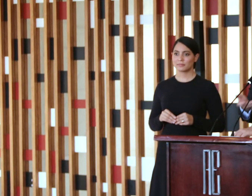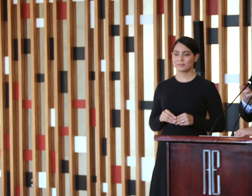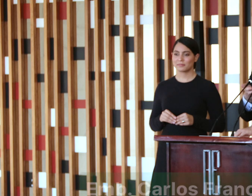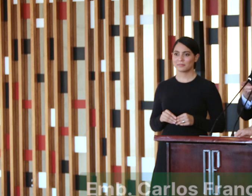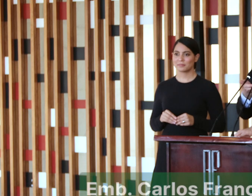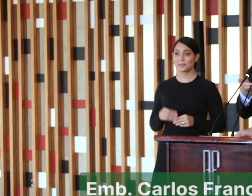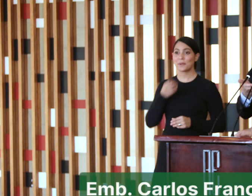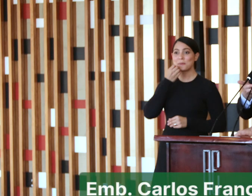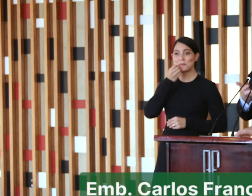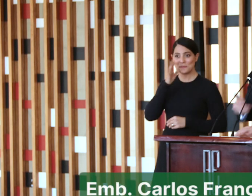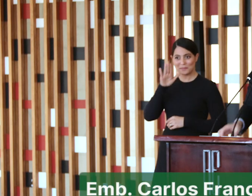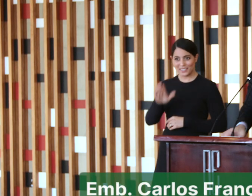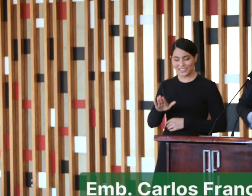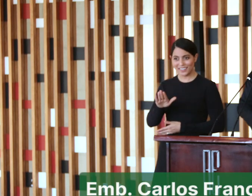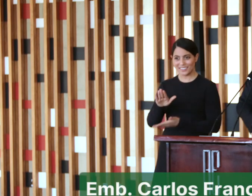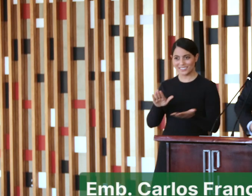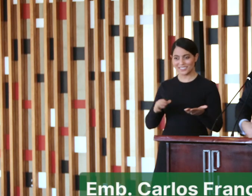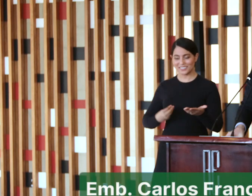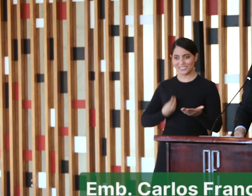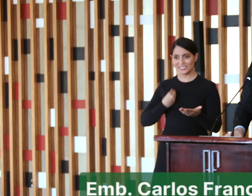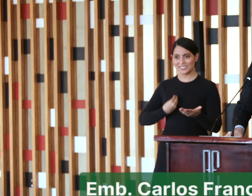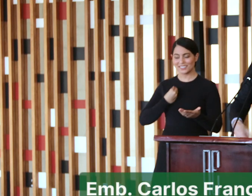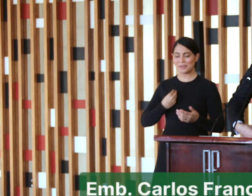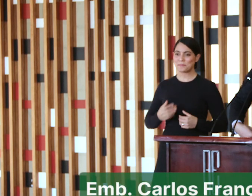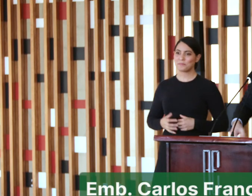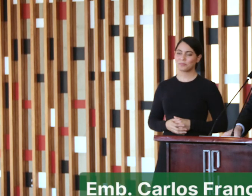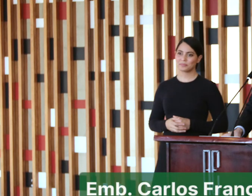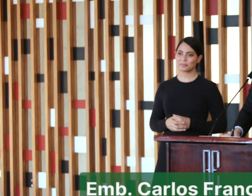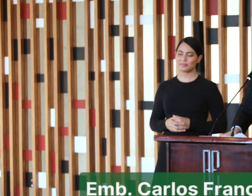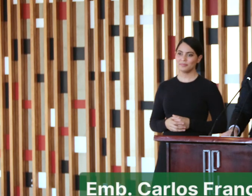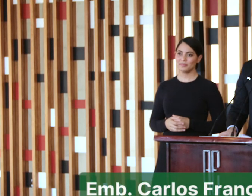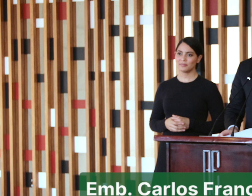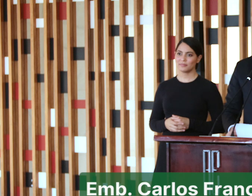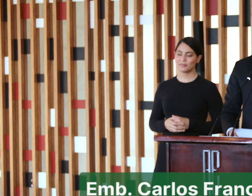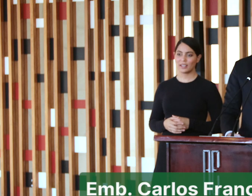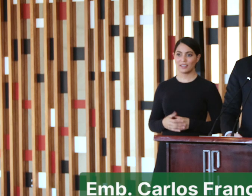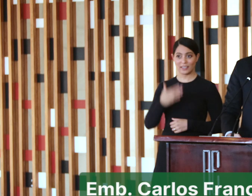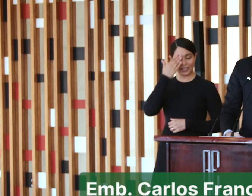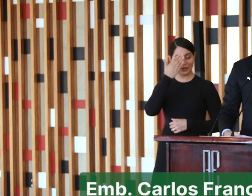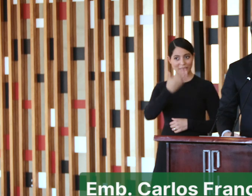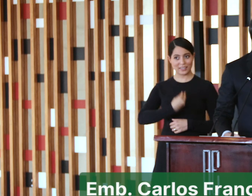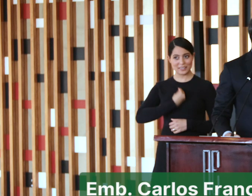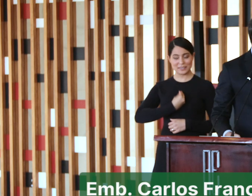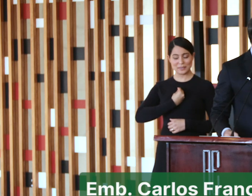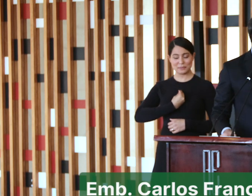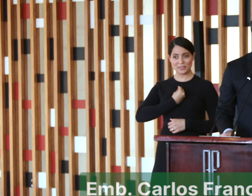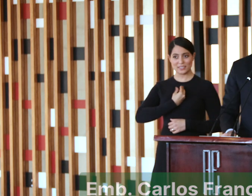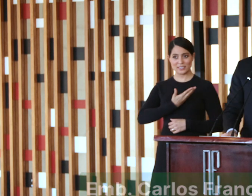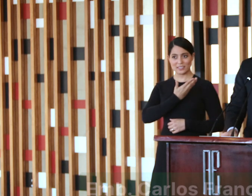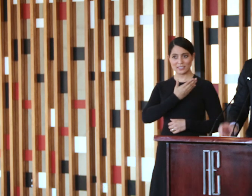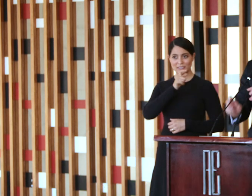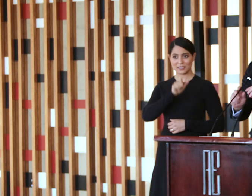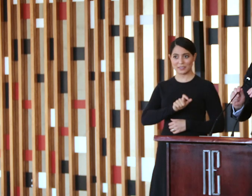Queria... Boa tarde a todos. Queria agradecer aqui a presença do Almirante Bento Albuquerque, Ministro de Estado